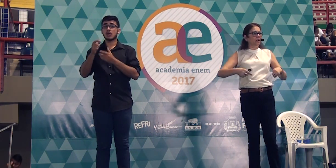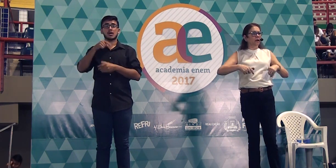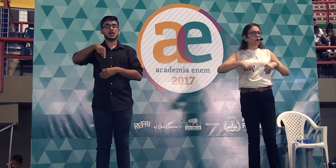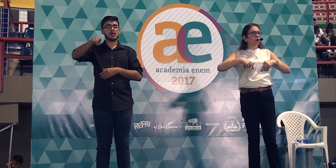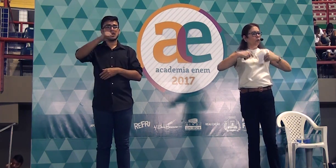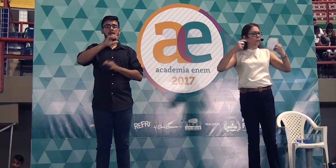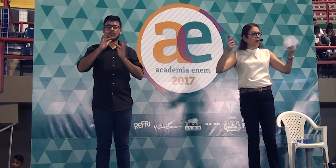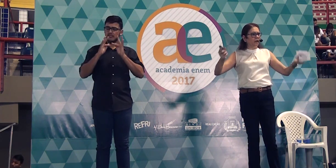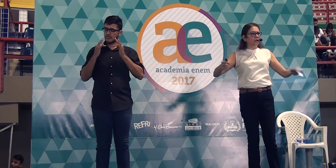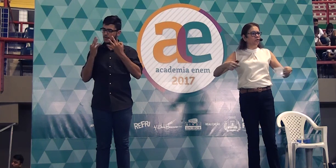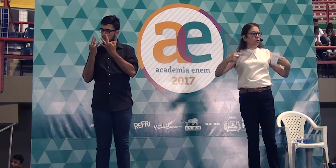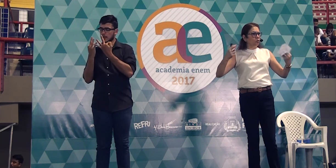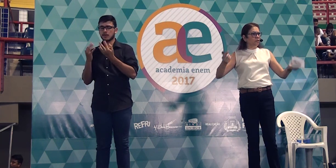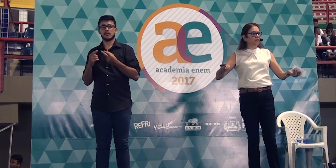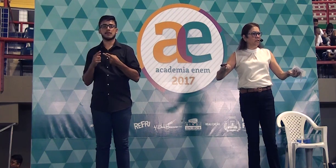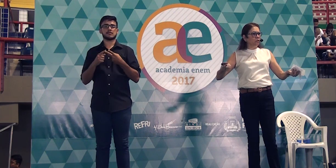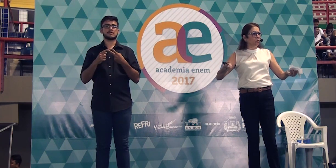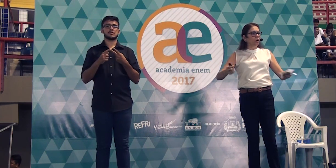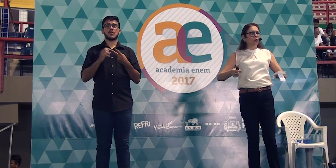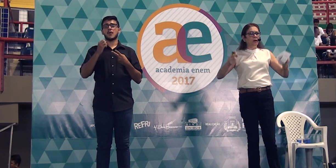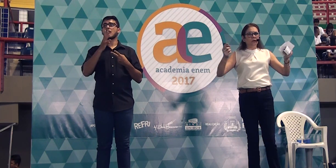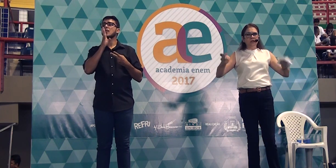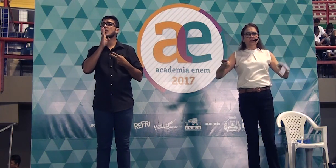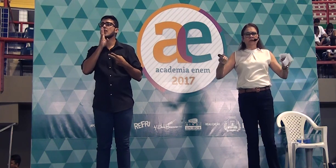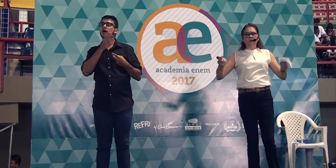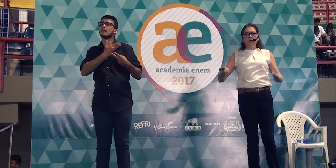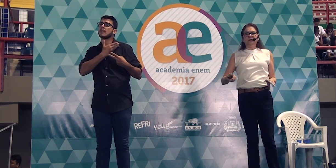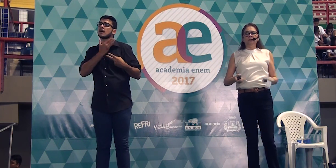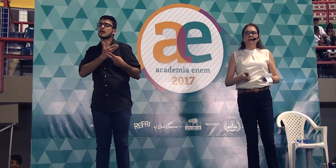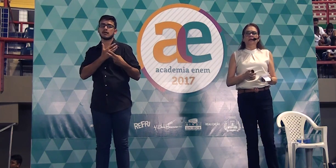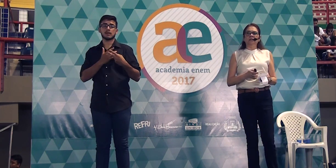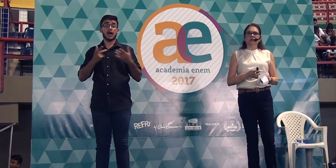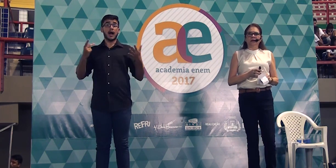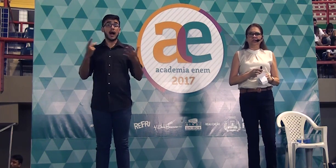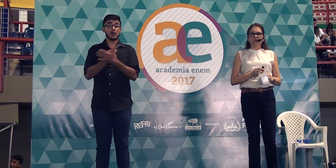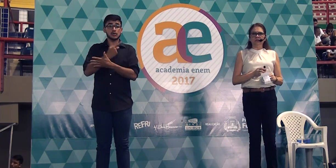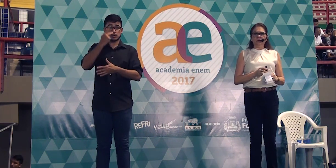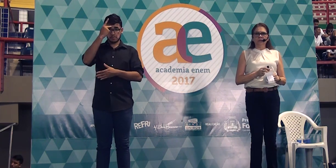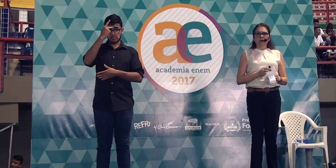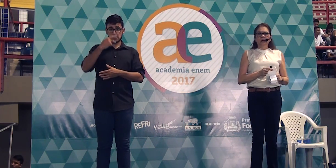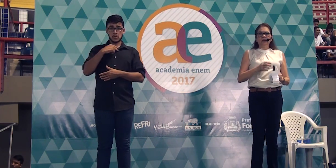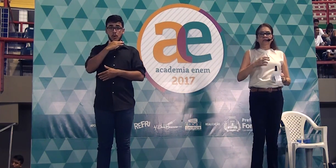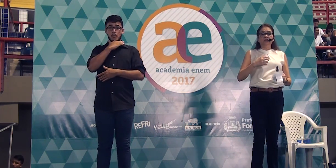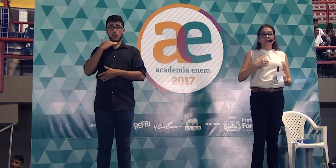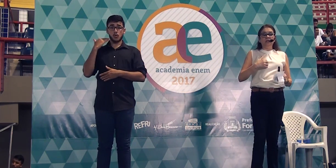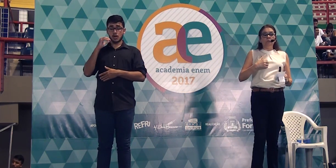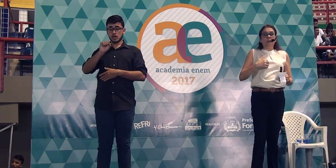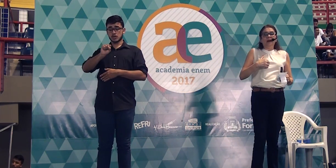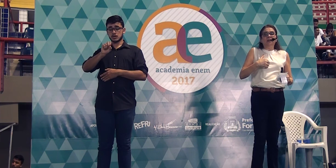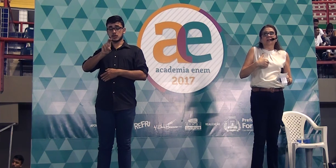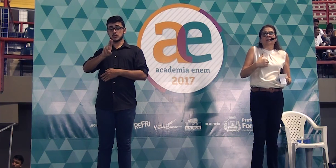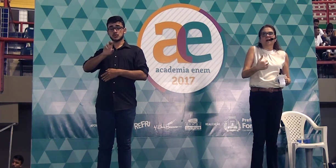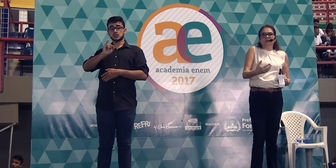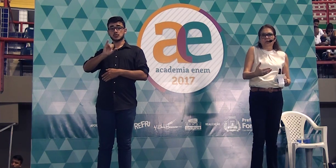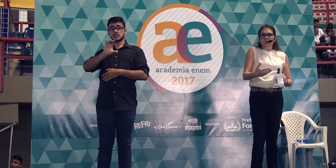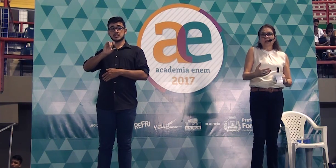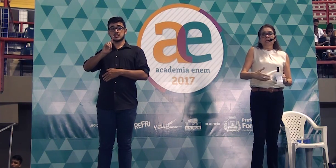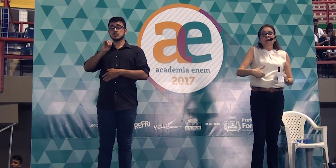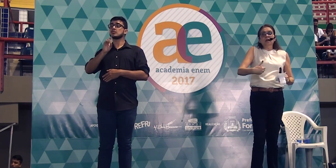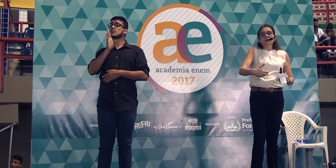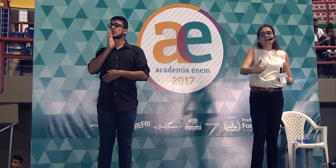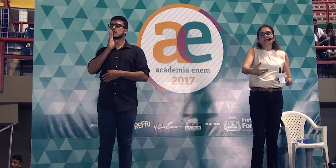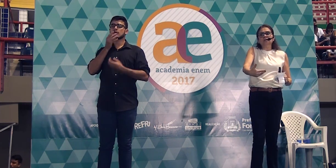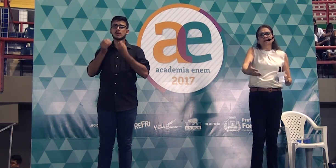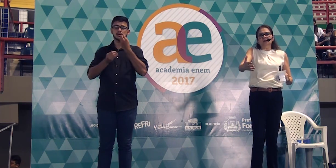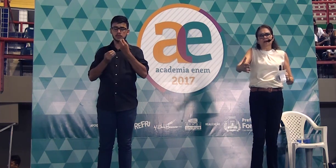família ou um parente ou um conhecido ou alguém já vivou uma experiência negativa, ele fique impactado